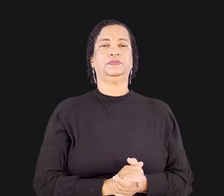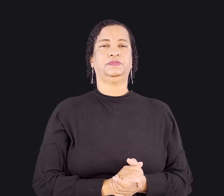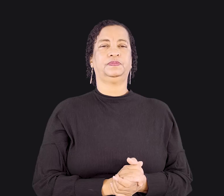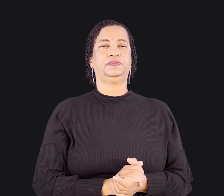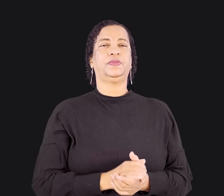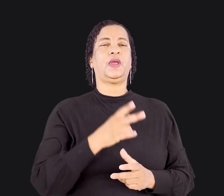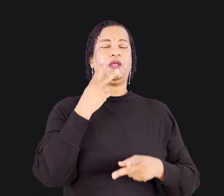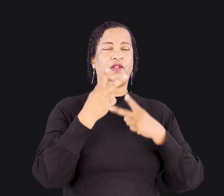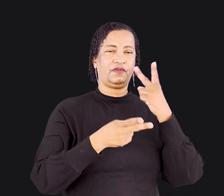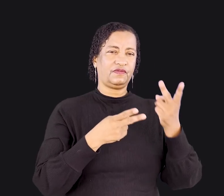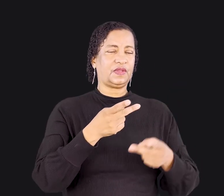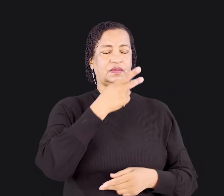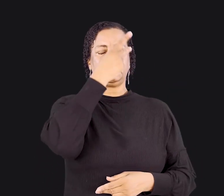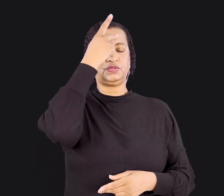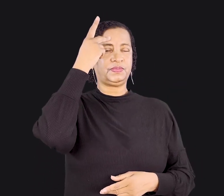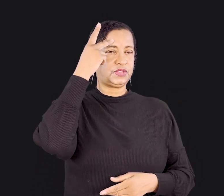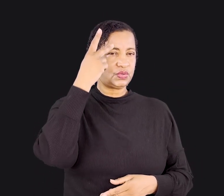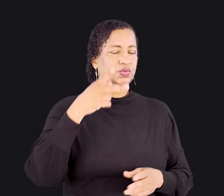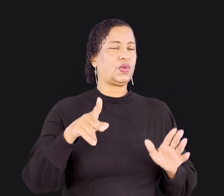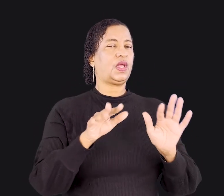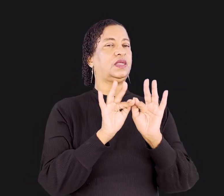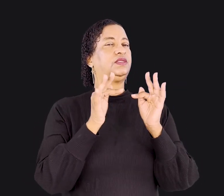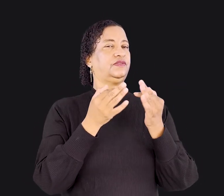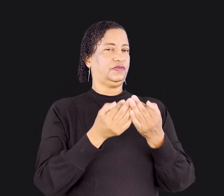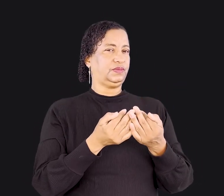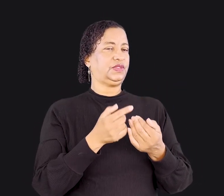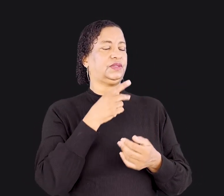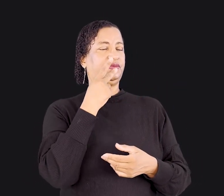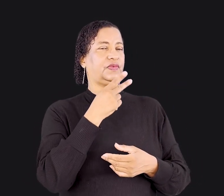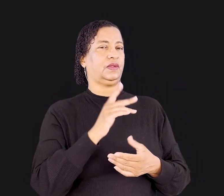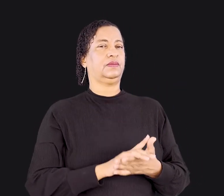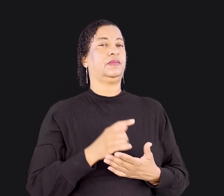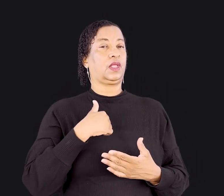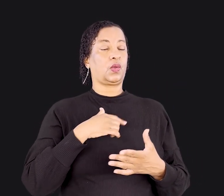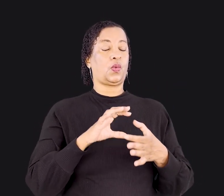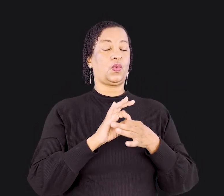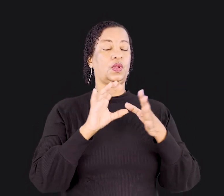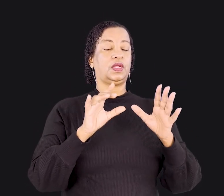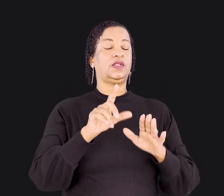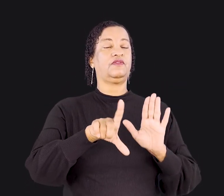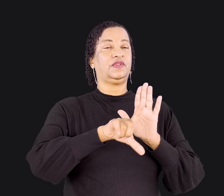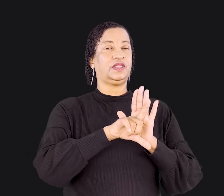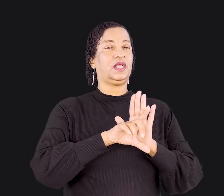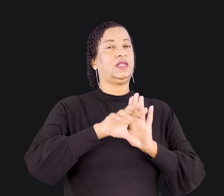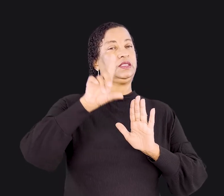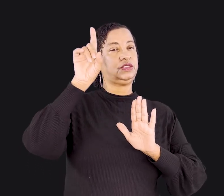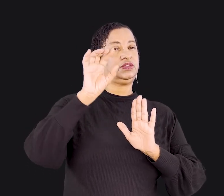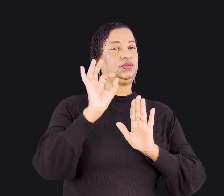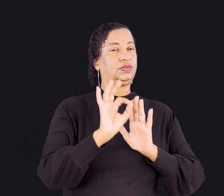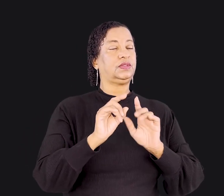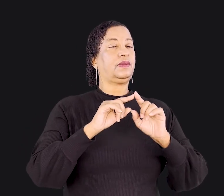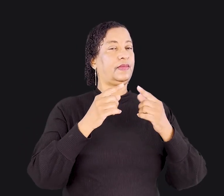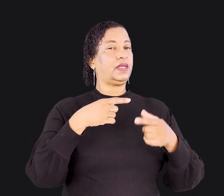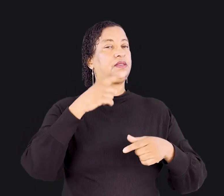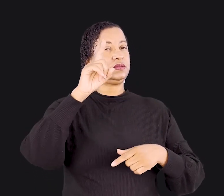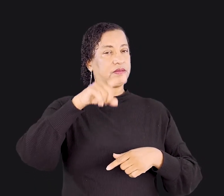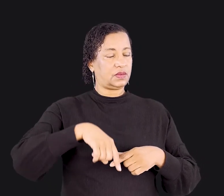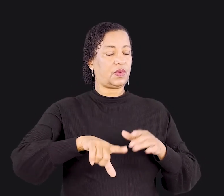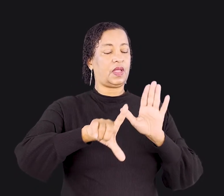parêntese, Embora não esteja livre da lei de Deus, e sim sob a lei de Cristo. Isso significa